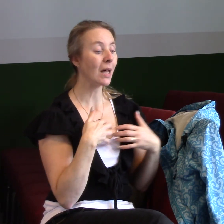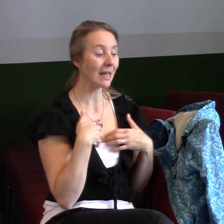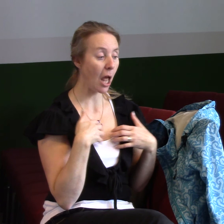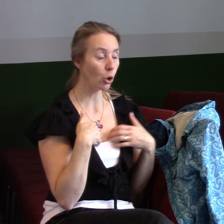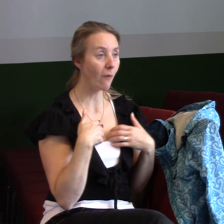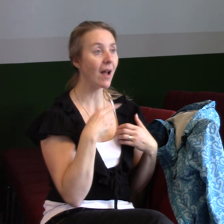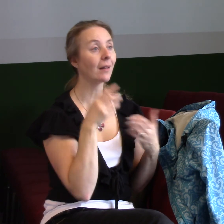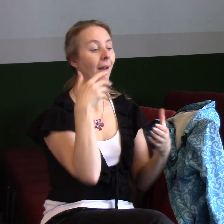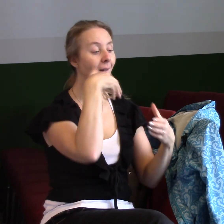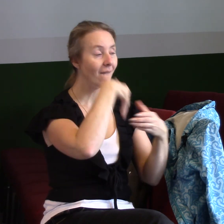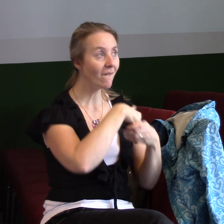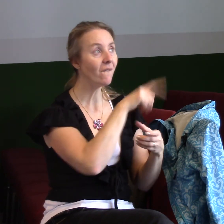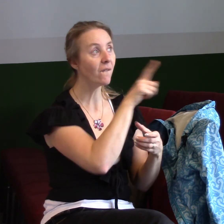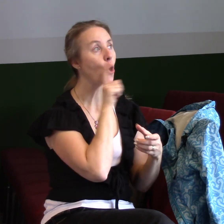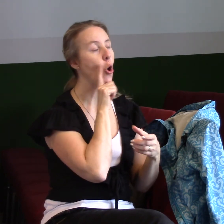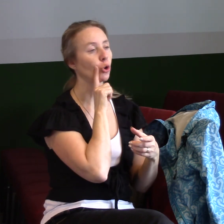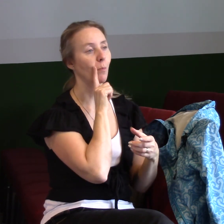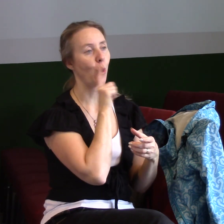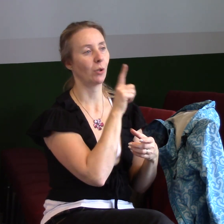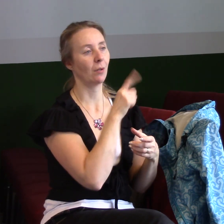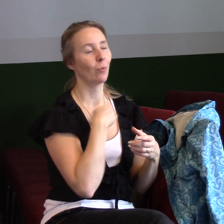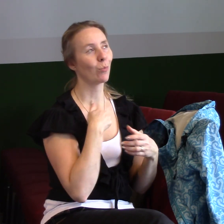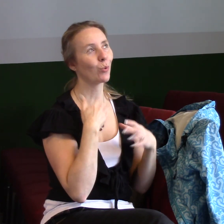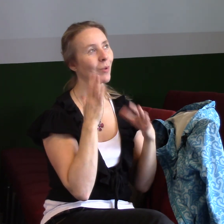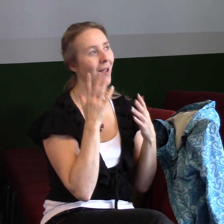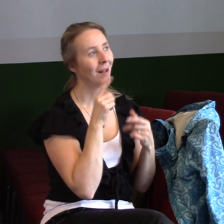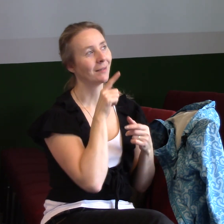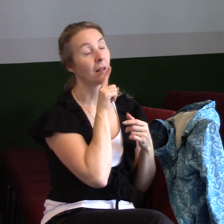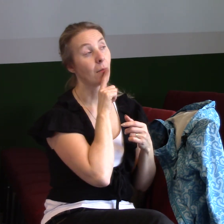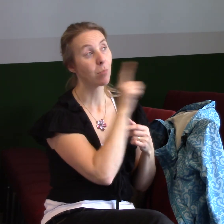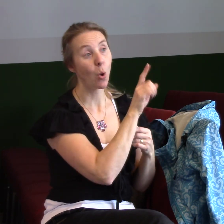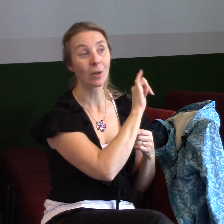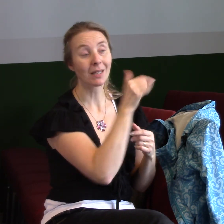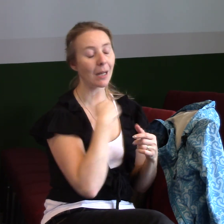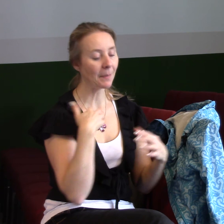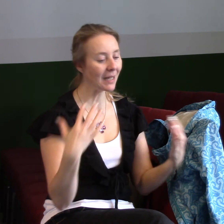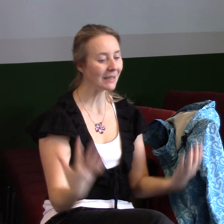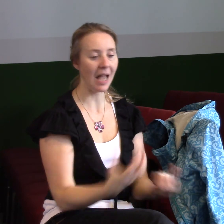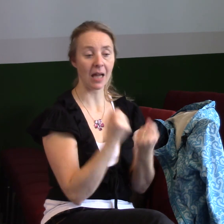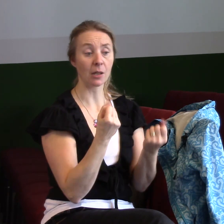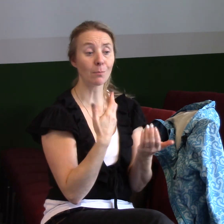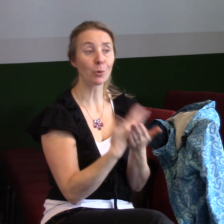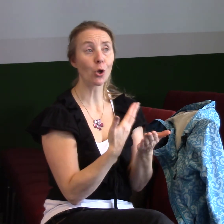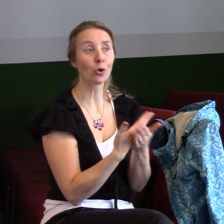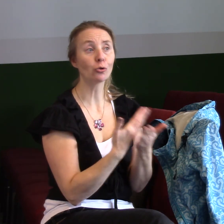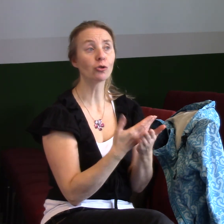Budu jásat Bohu, který mě zachraňuje, protože panovník hospodin je moje